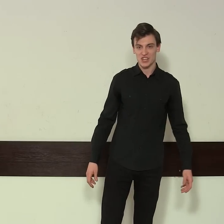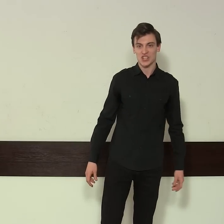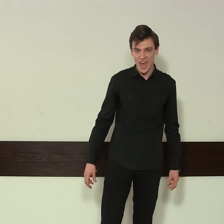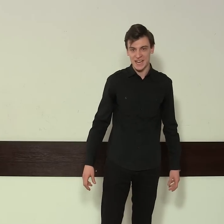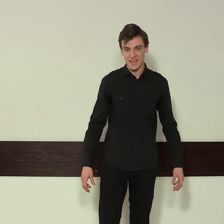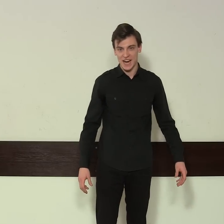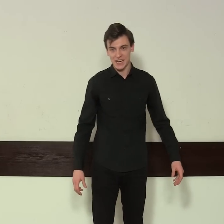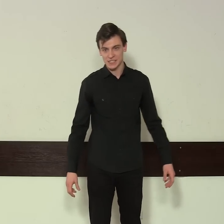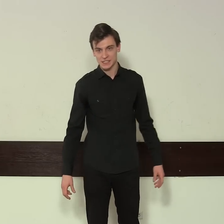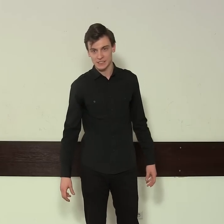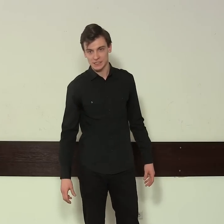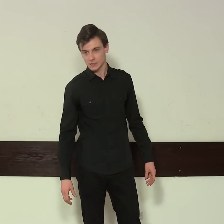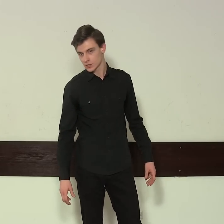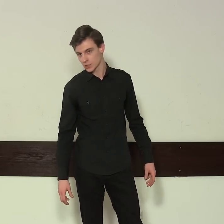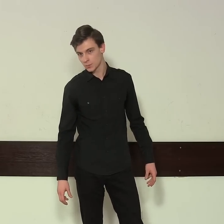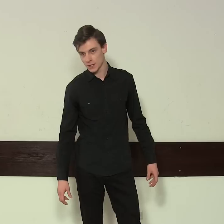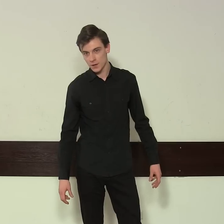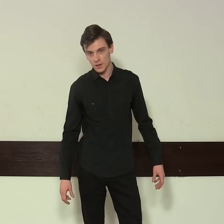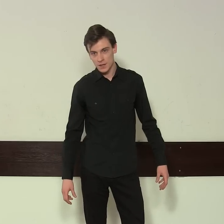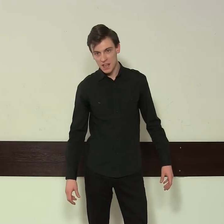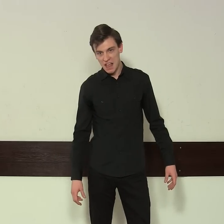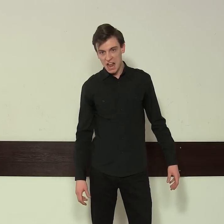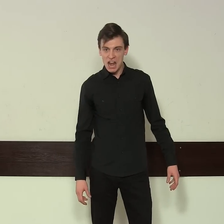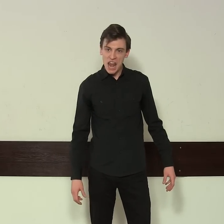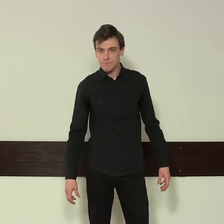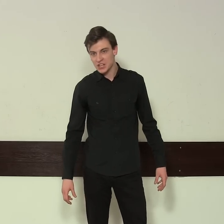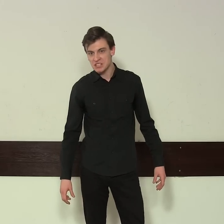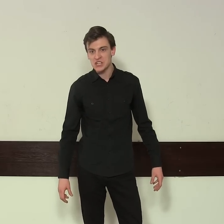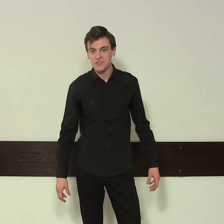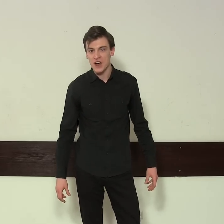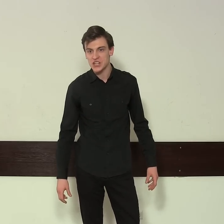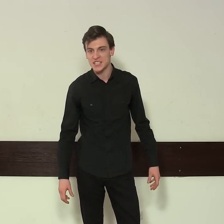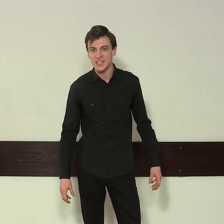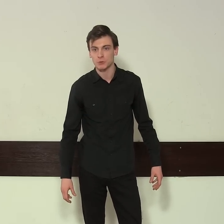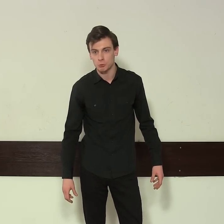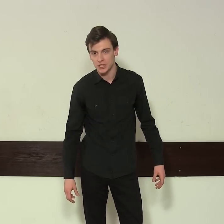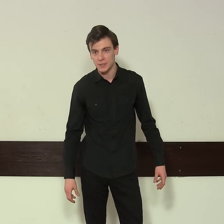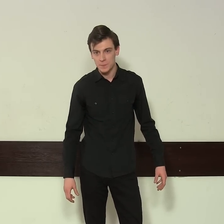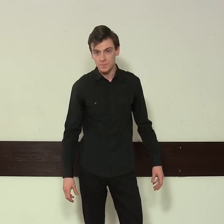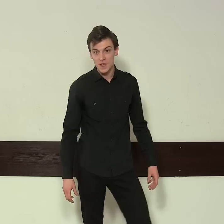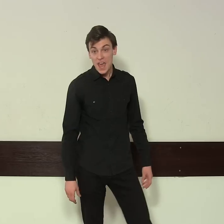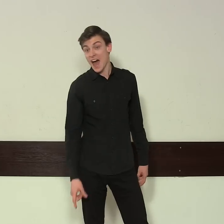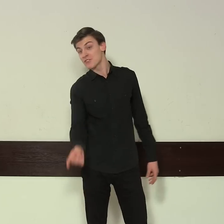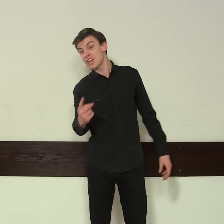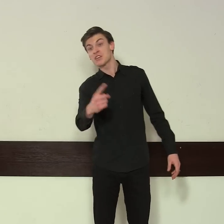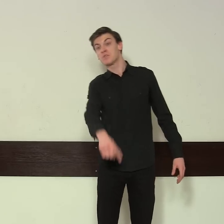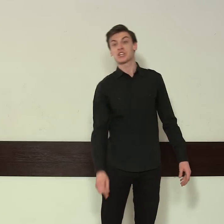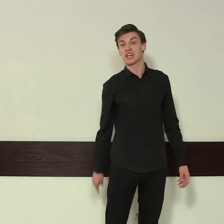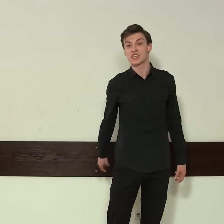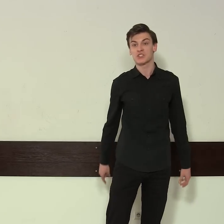Księga! Rzekł Major? Lepsza niż wasze statuty. A w niej pisze co